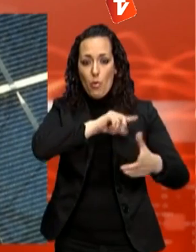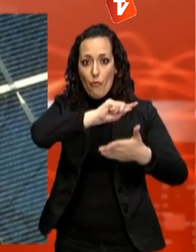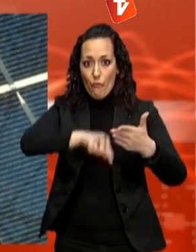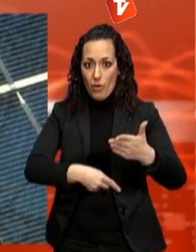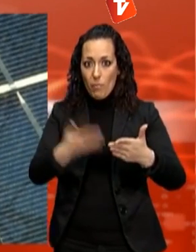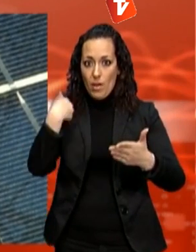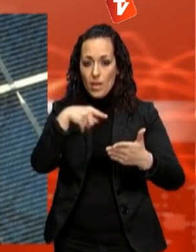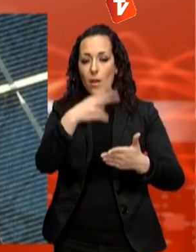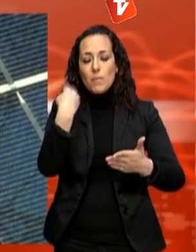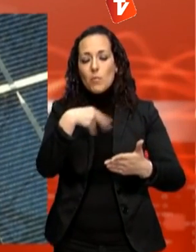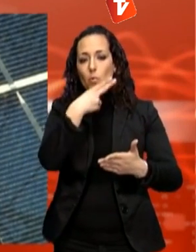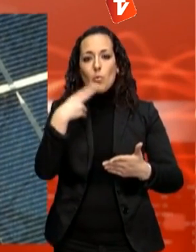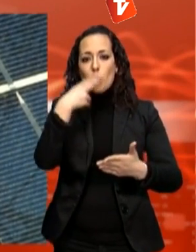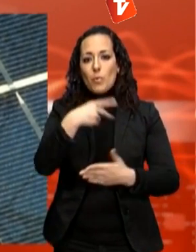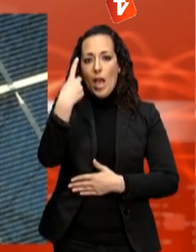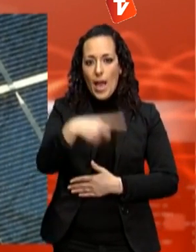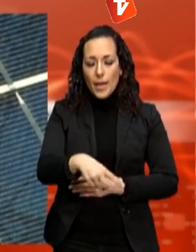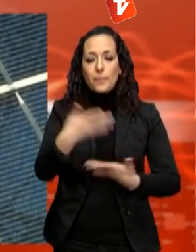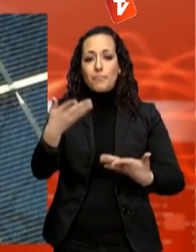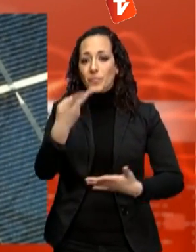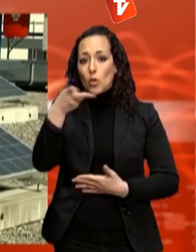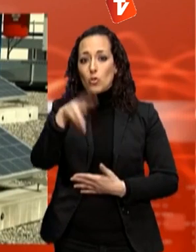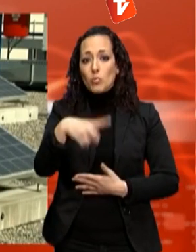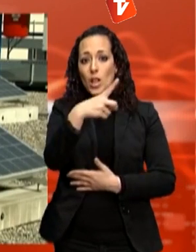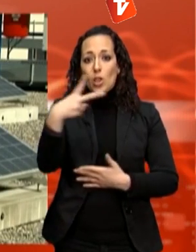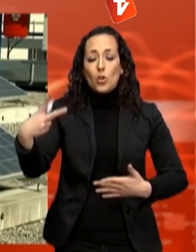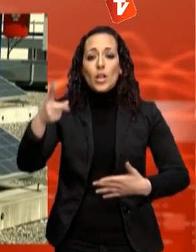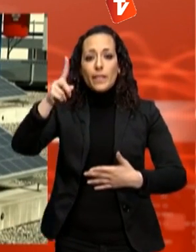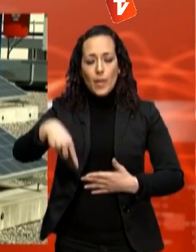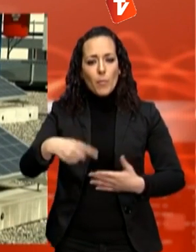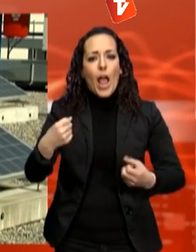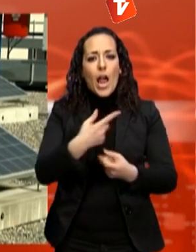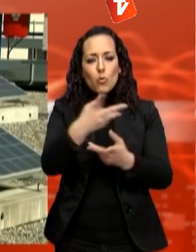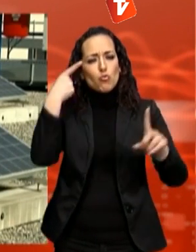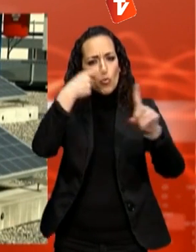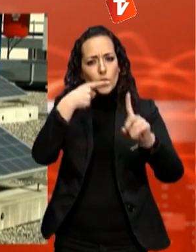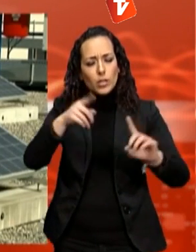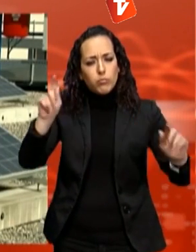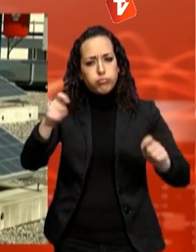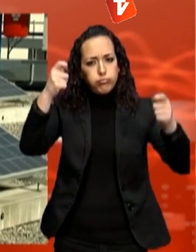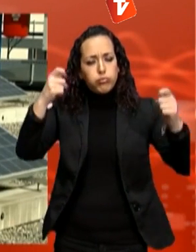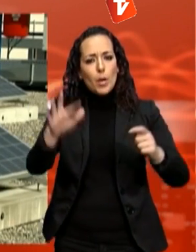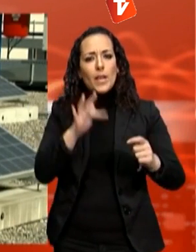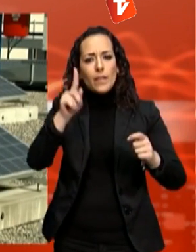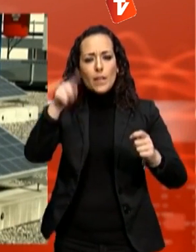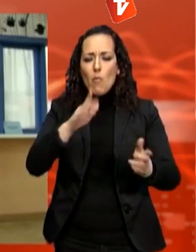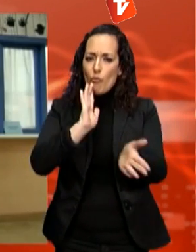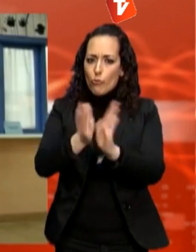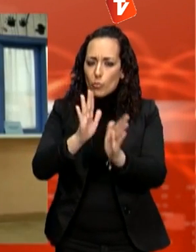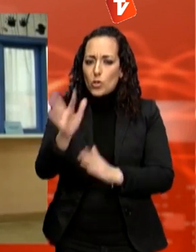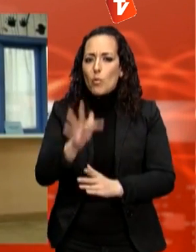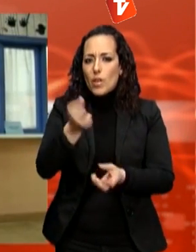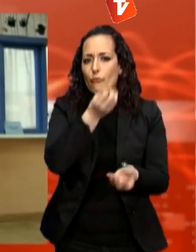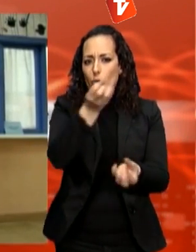en termes d'estalvi energètic i econòmic a'hora que reforçar la metodologia utilitzada i reformar la formació als treballadors i la informació a la